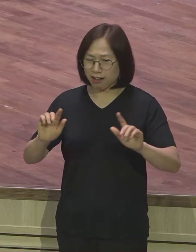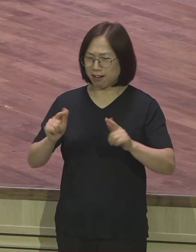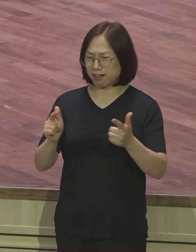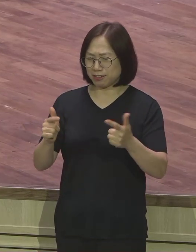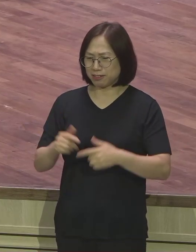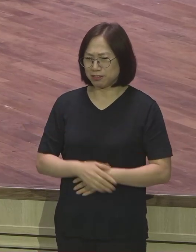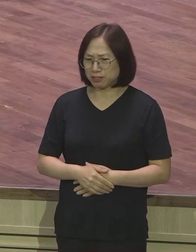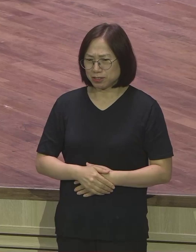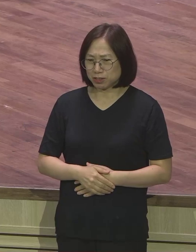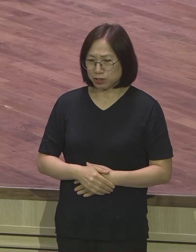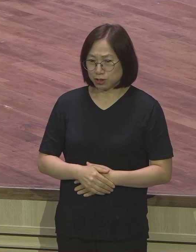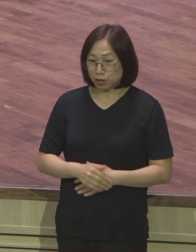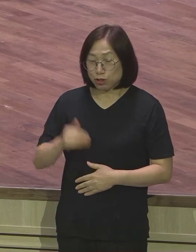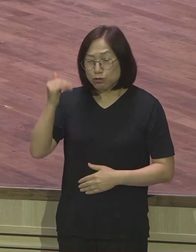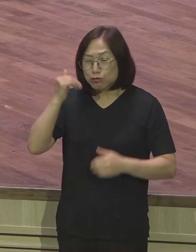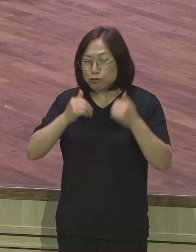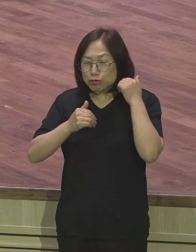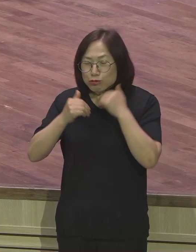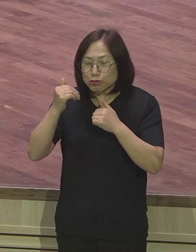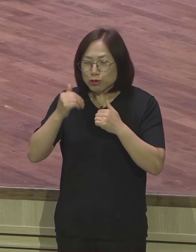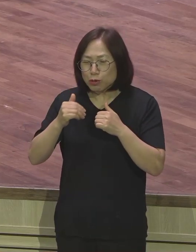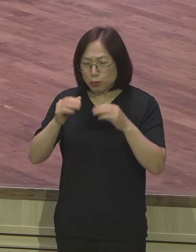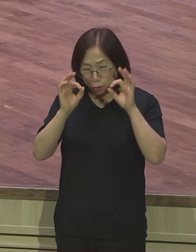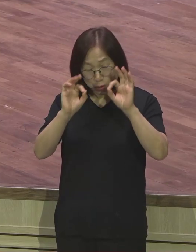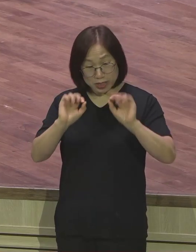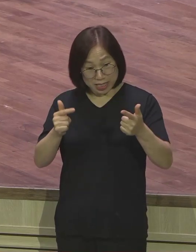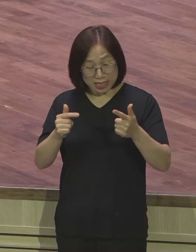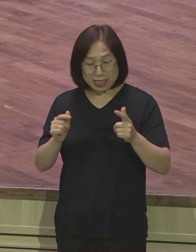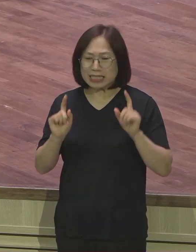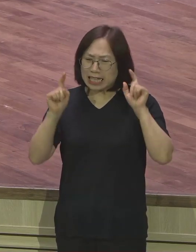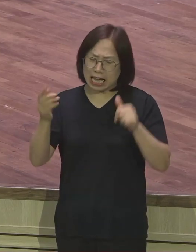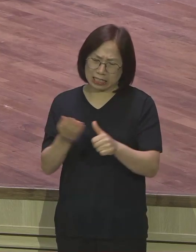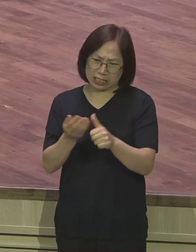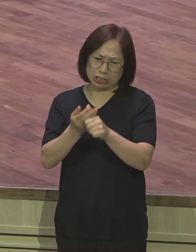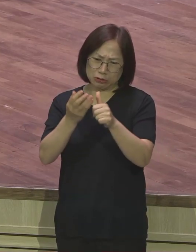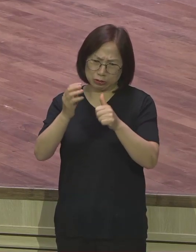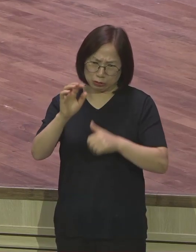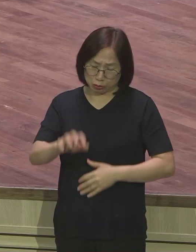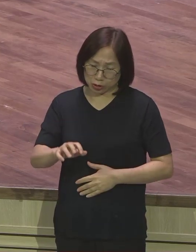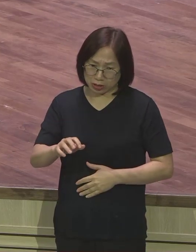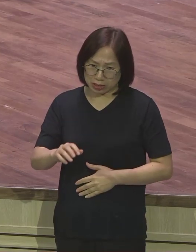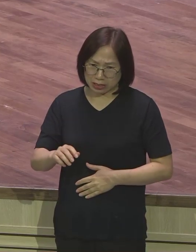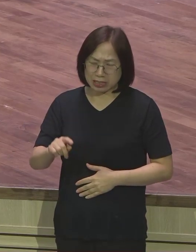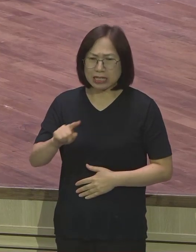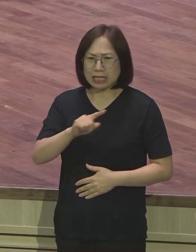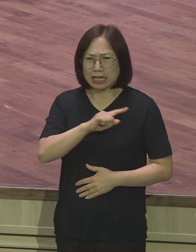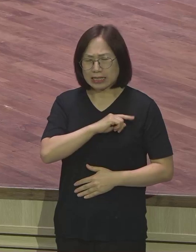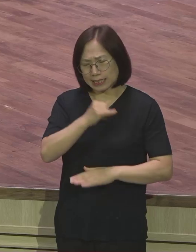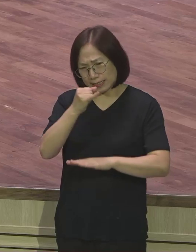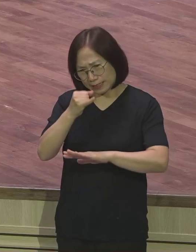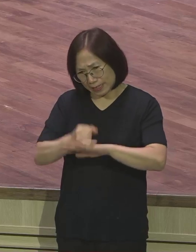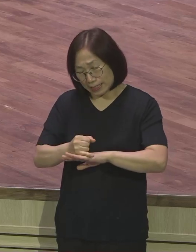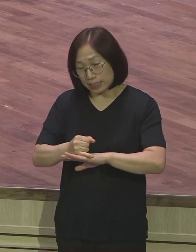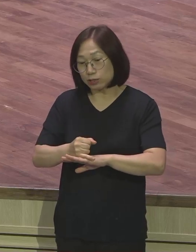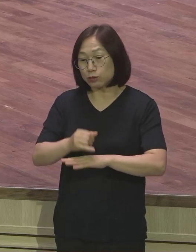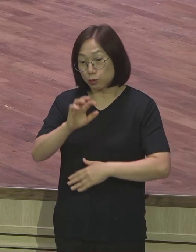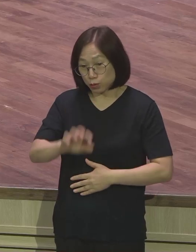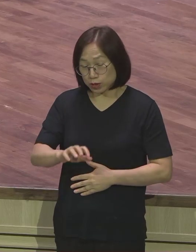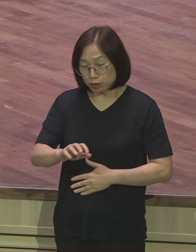아무도 주목하지 않는 목장에서 그것도 가장 낮은 자리 목동의 자리에서 시작했습니다.